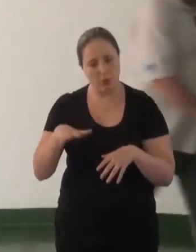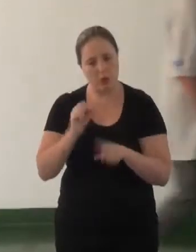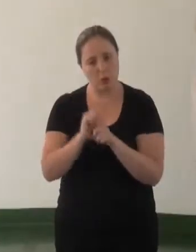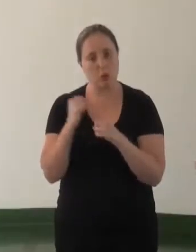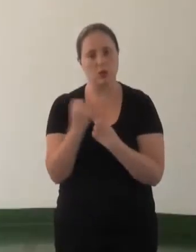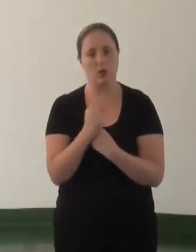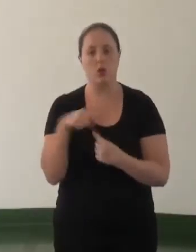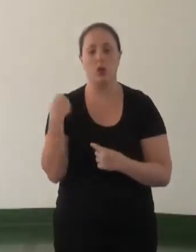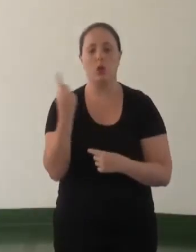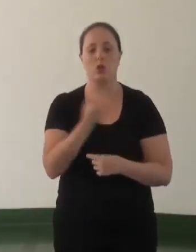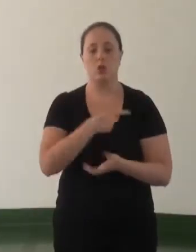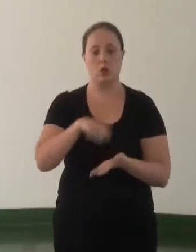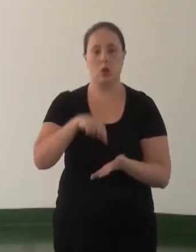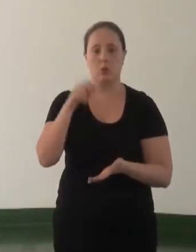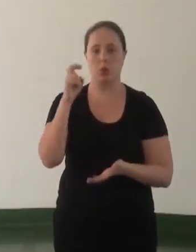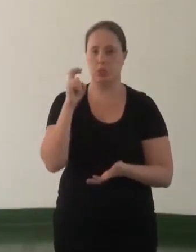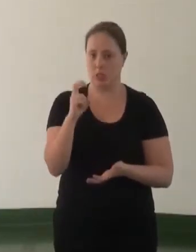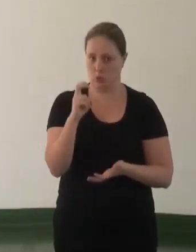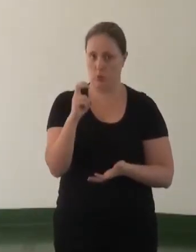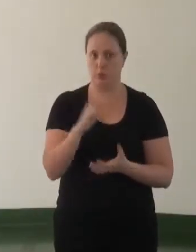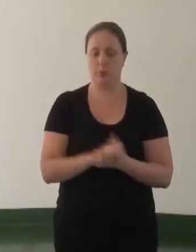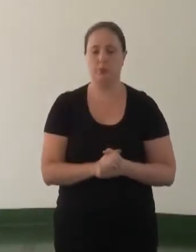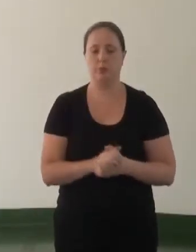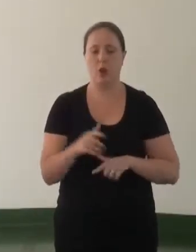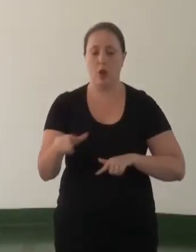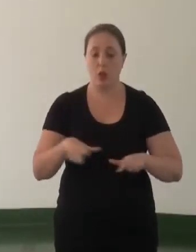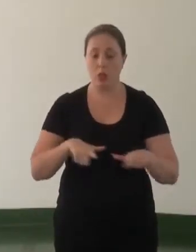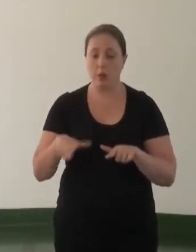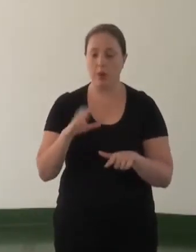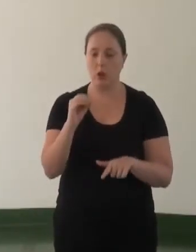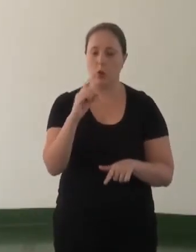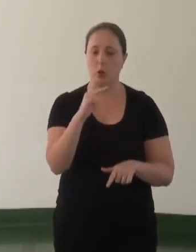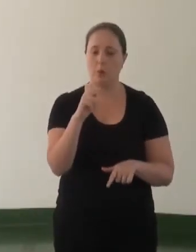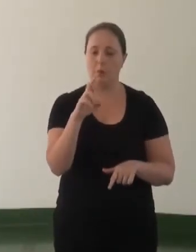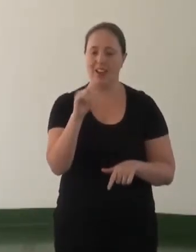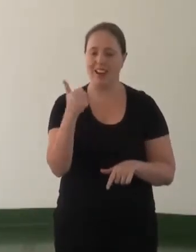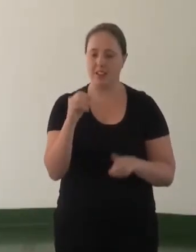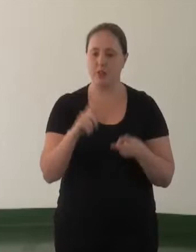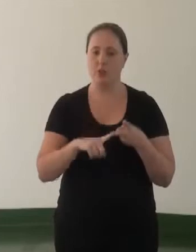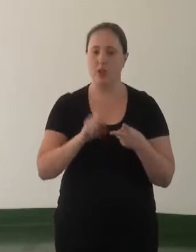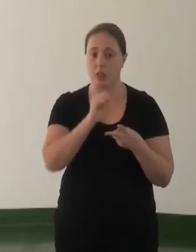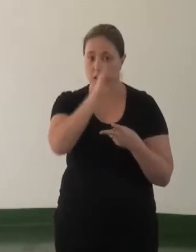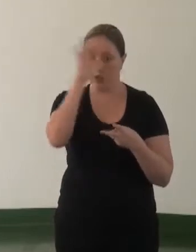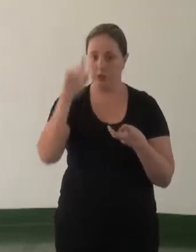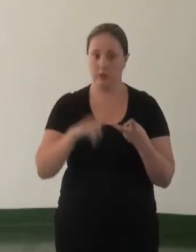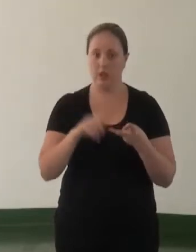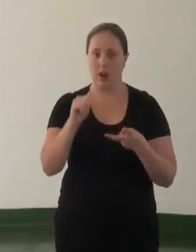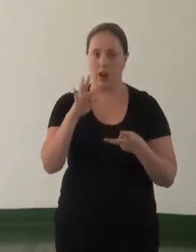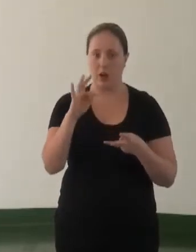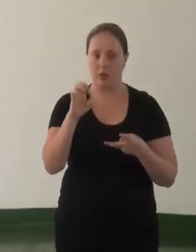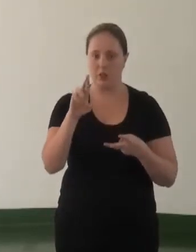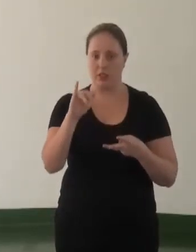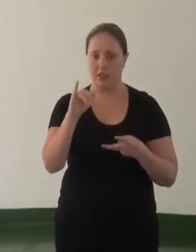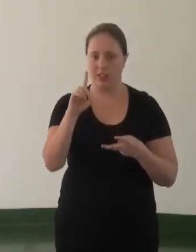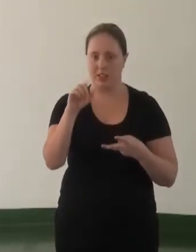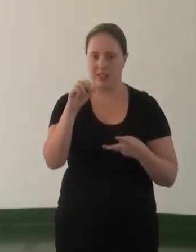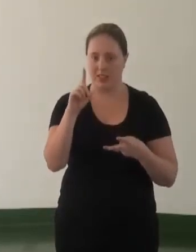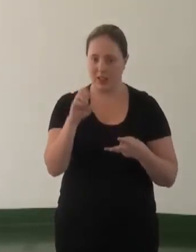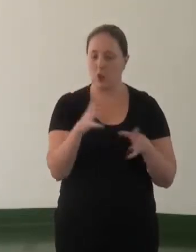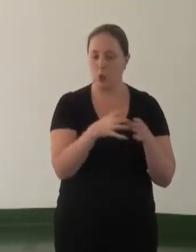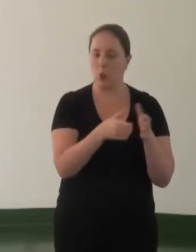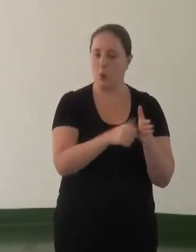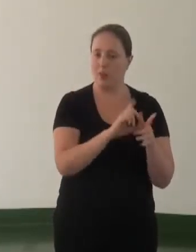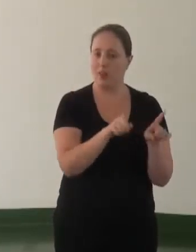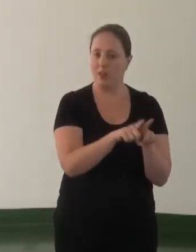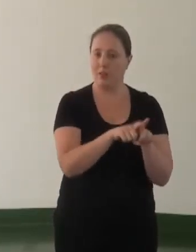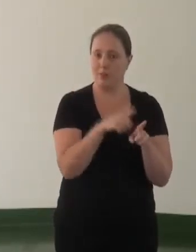nós destacamos cinco. O trabalho em cooperação, a transparência, a alteridade, interessante que o grupo anterior